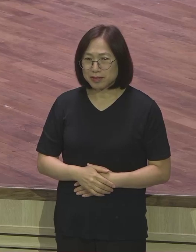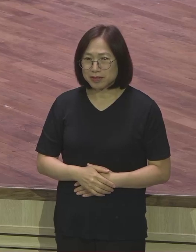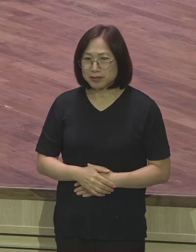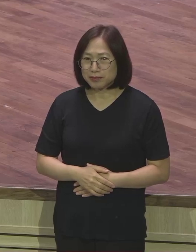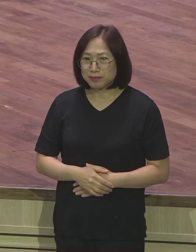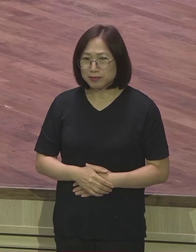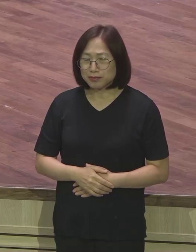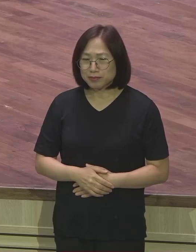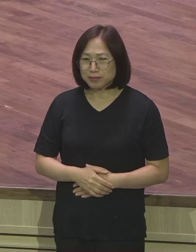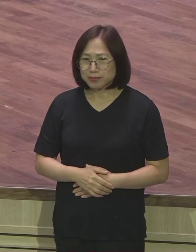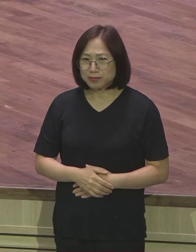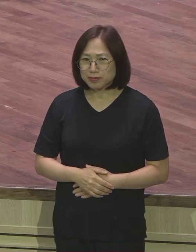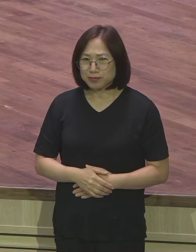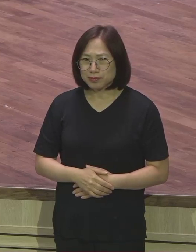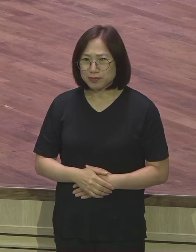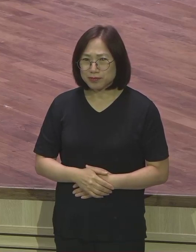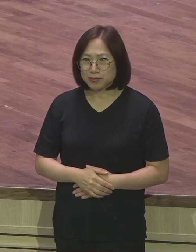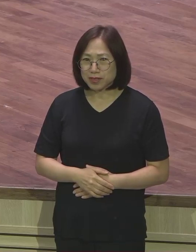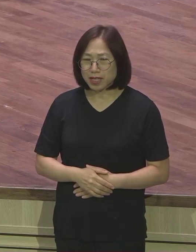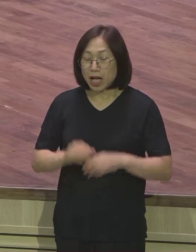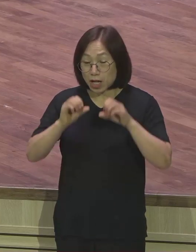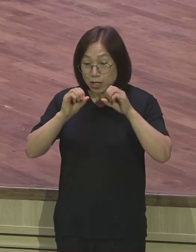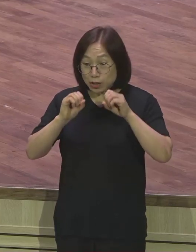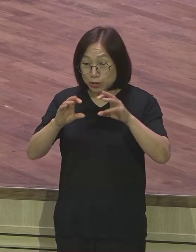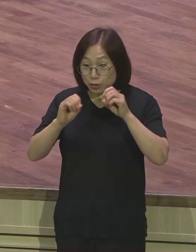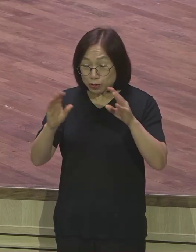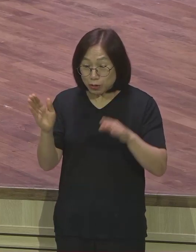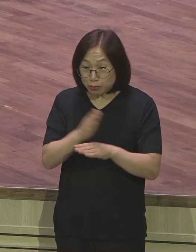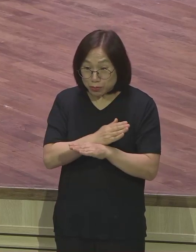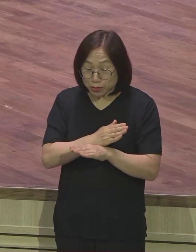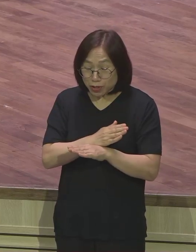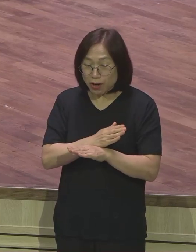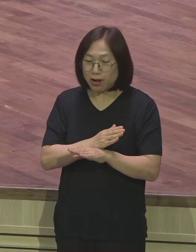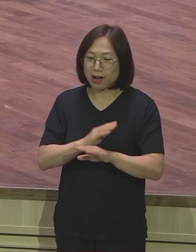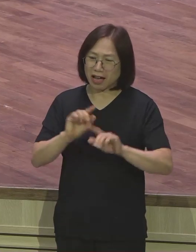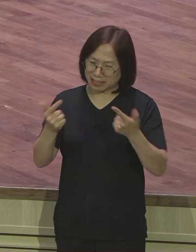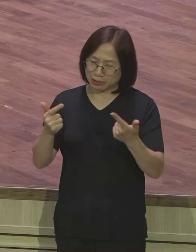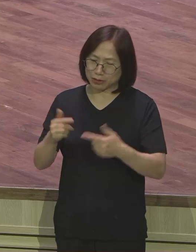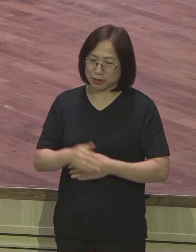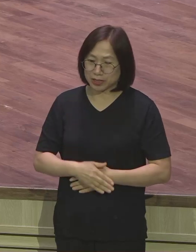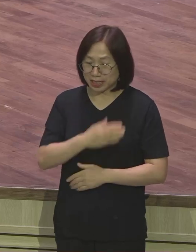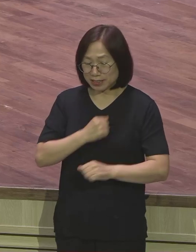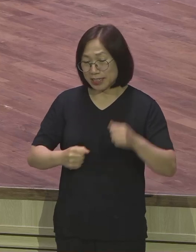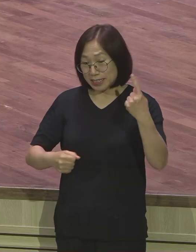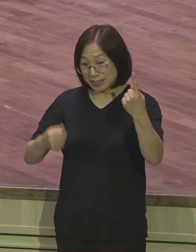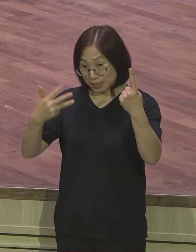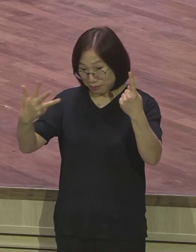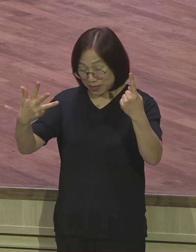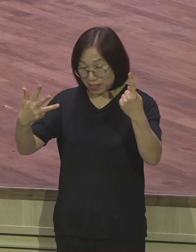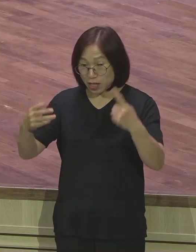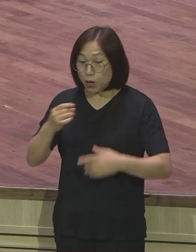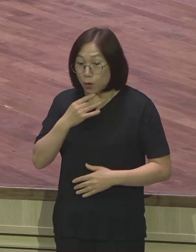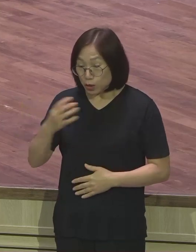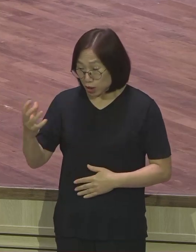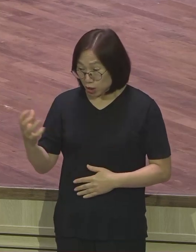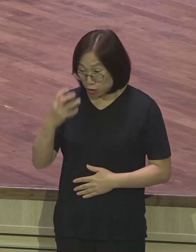그래서 전도부터 하는 것이 아닙니다 4백년 1장 8절에 보니까 오직 성령이 너희에게 임하면